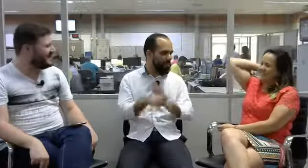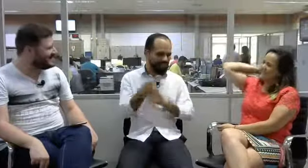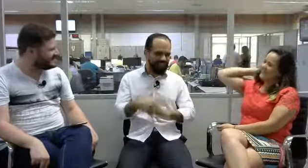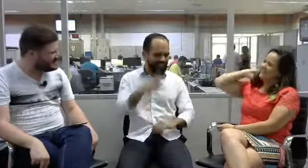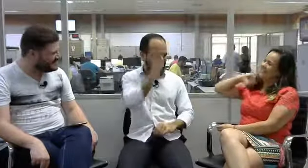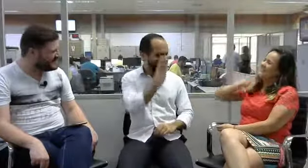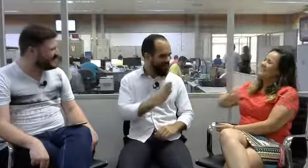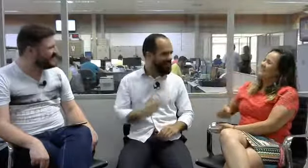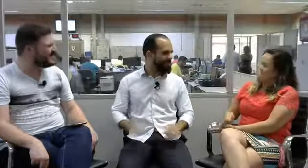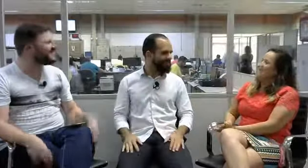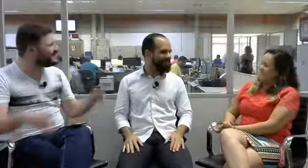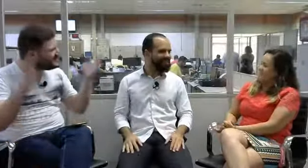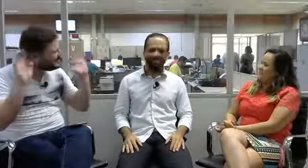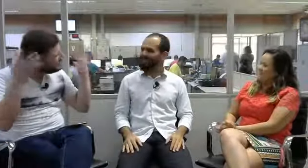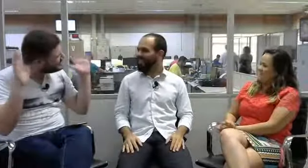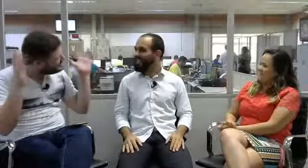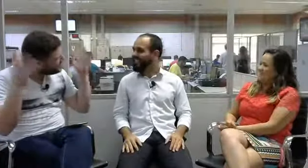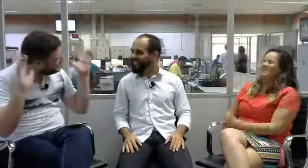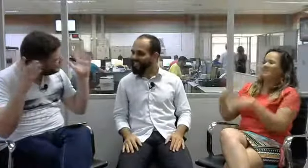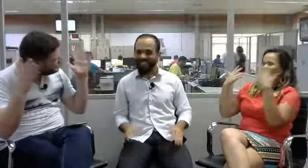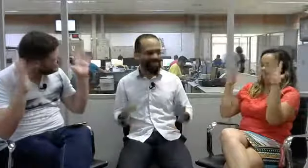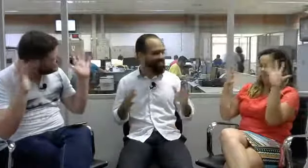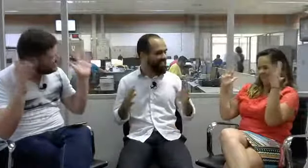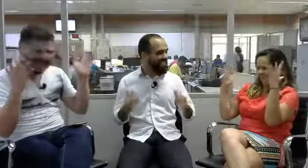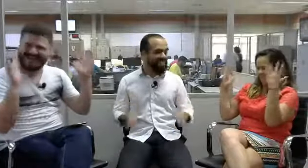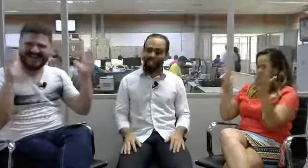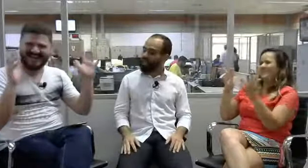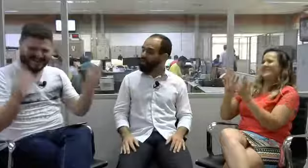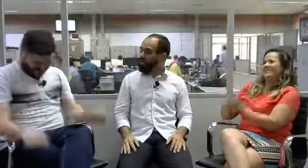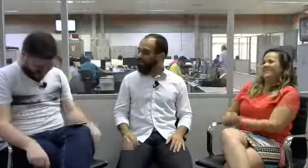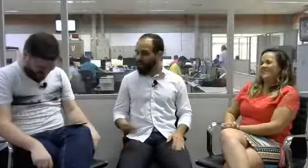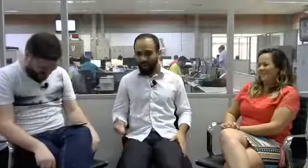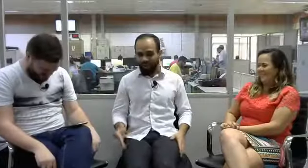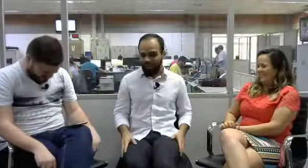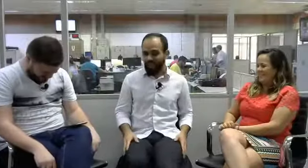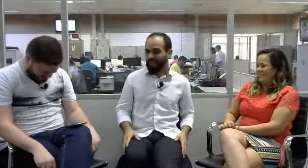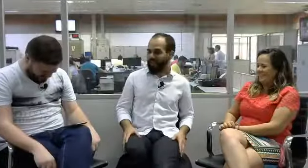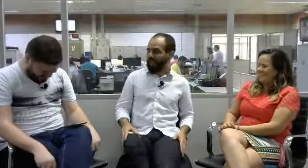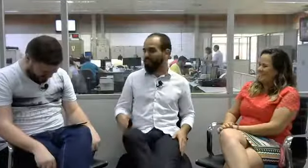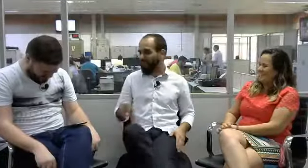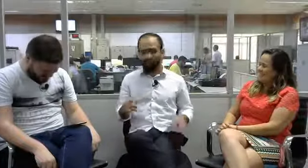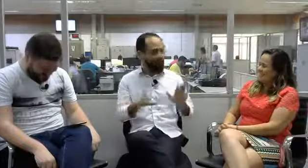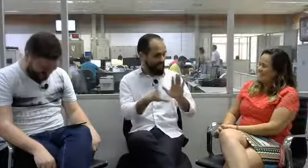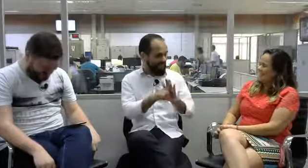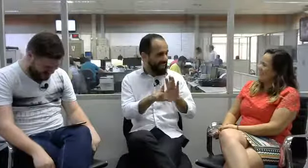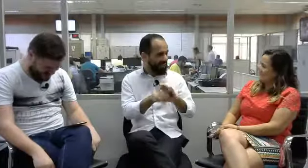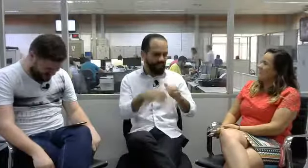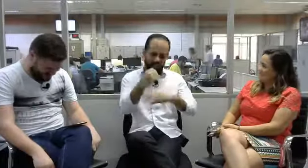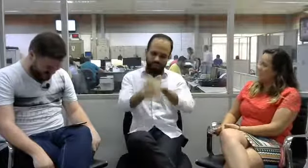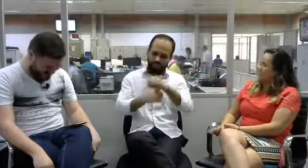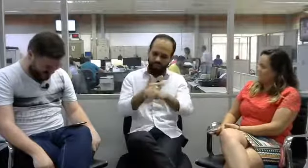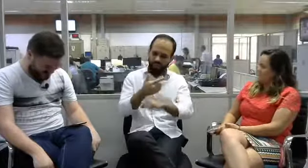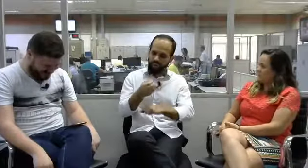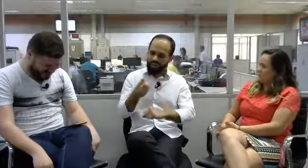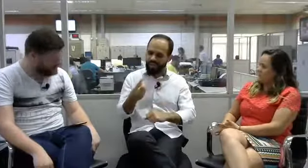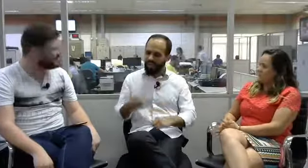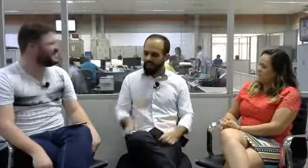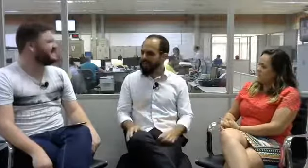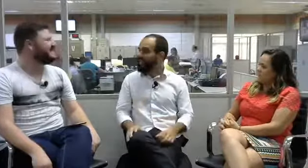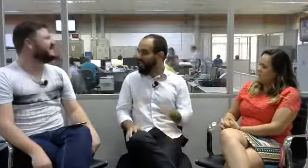só, a segunda língua do país. Desde 2002, né? Nós tivemos uma lei em 2002 que oficializa ela